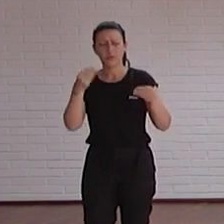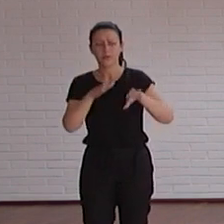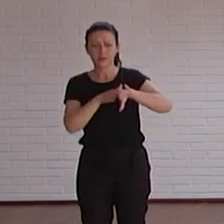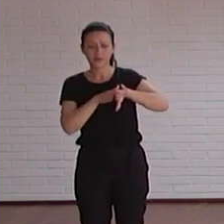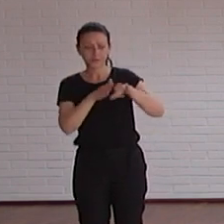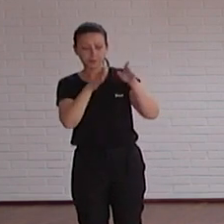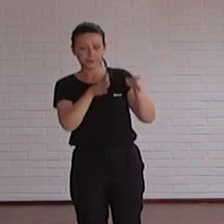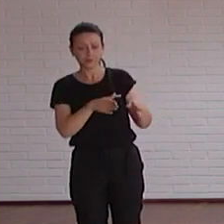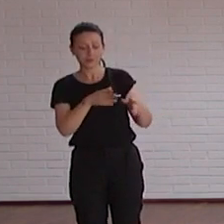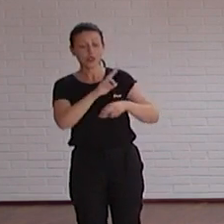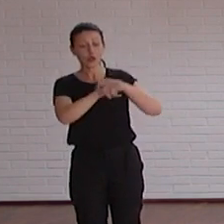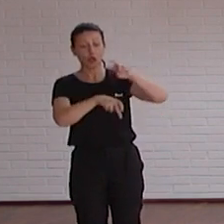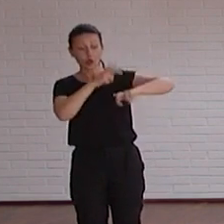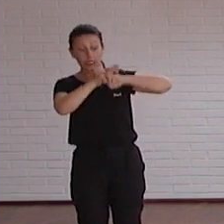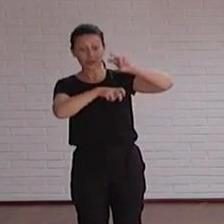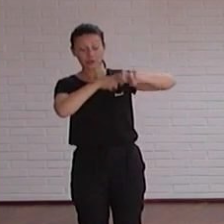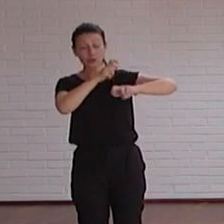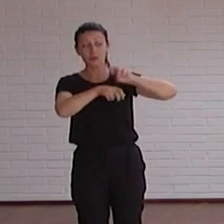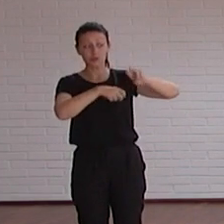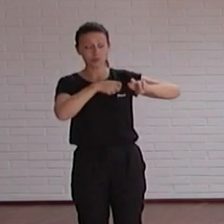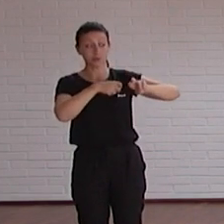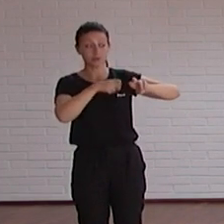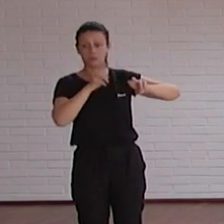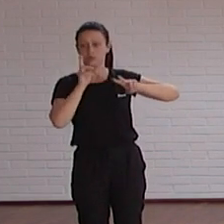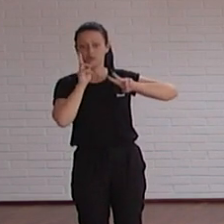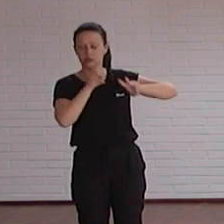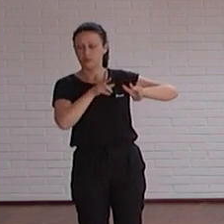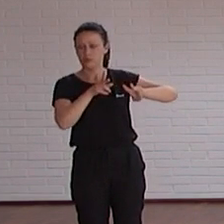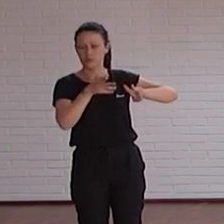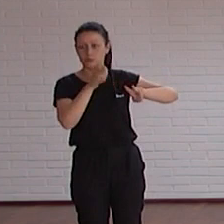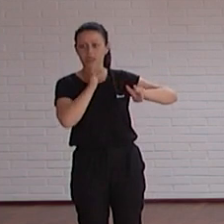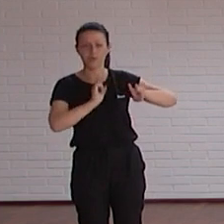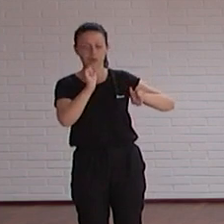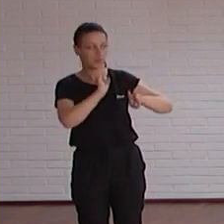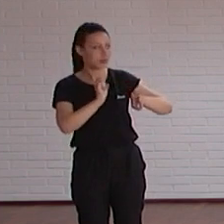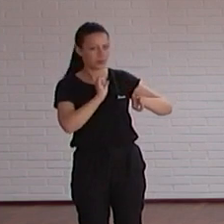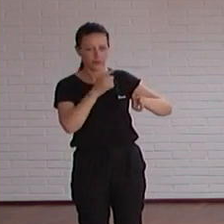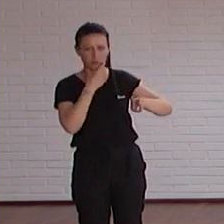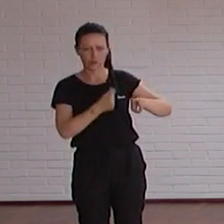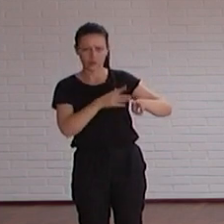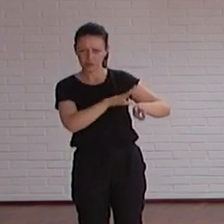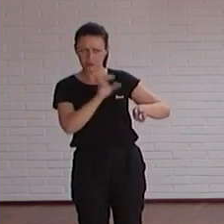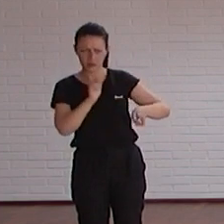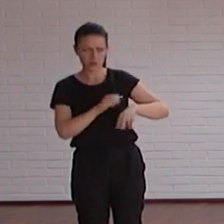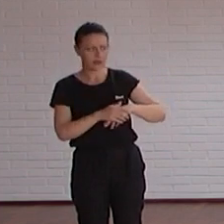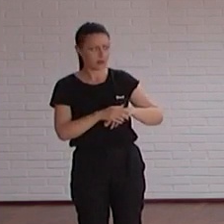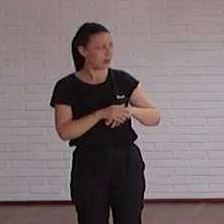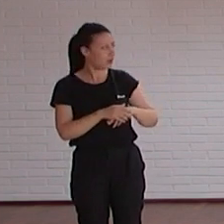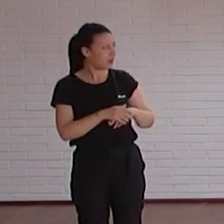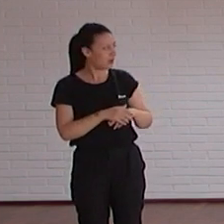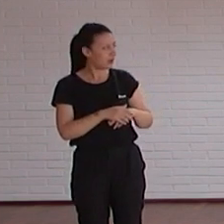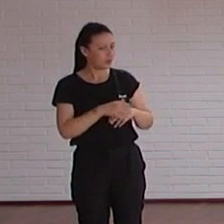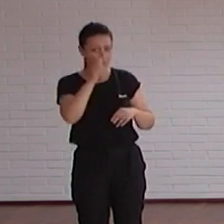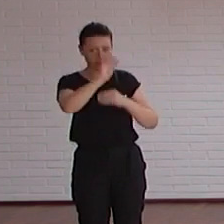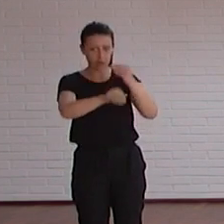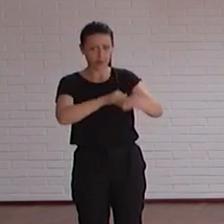izquierda una serie de correcciones que visualmente es espectacular cuando lo veáis veréis que es sencillísimo entender además justo el chico que lo ha hecho está aquí así